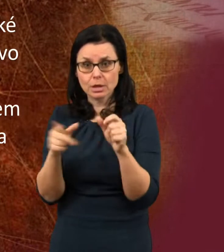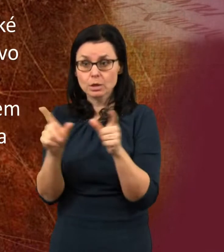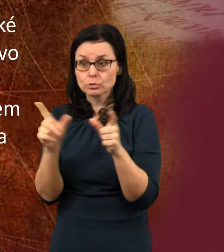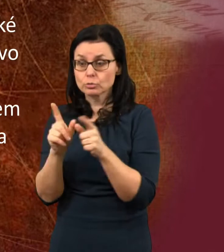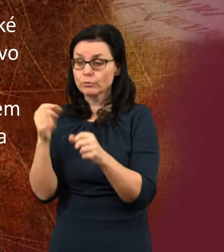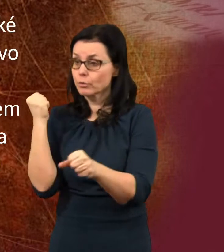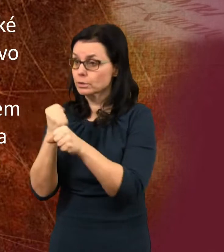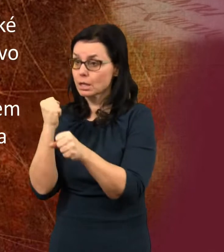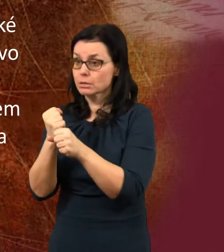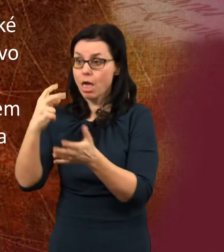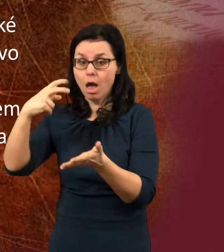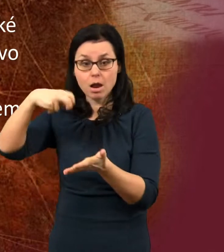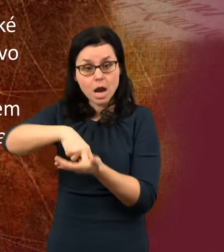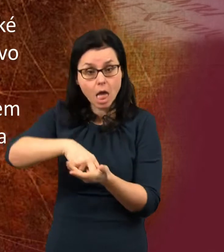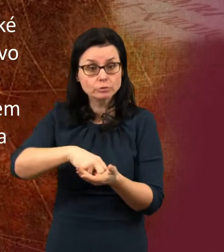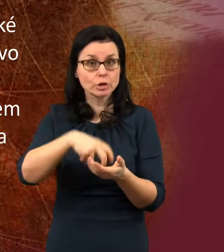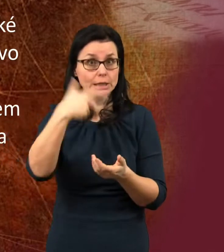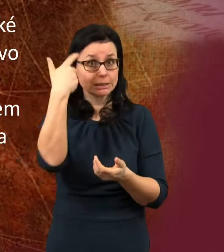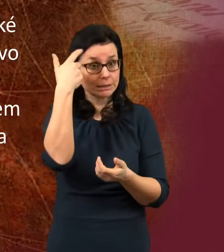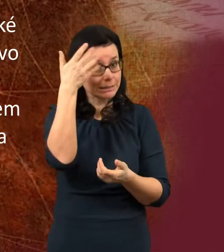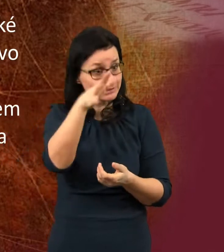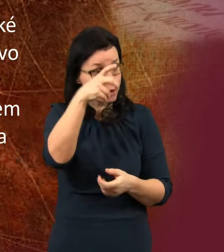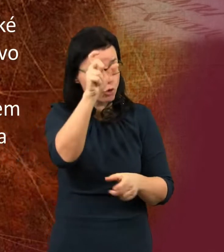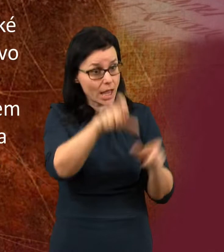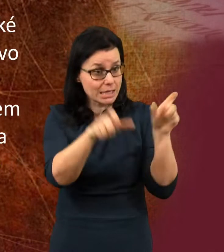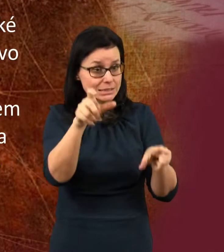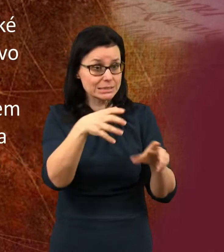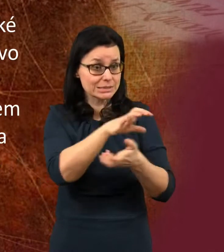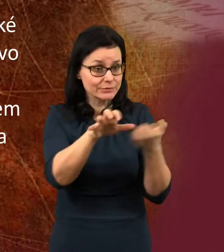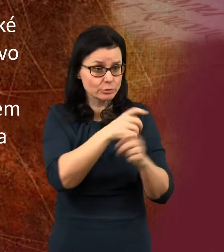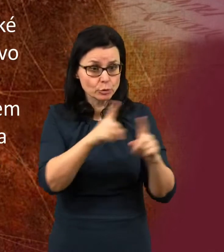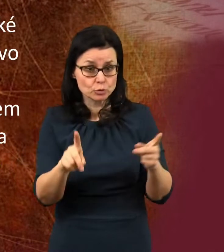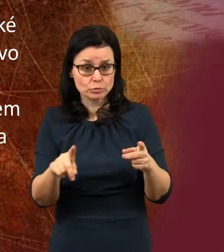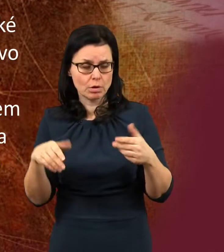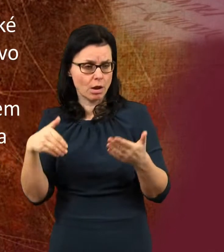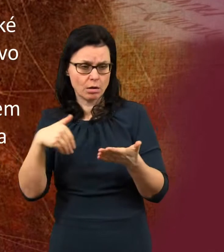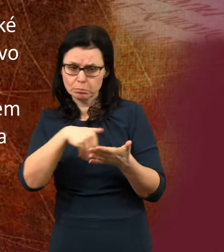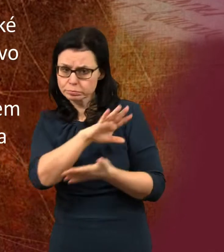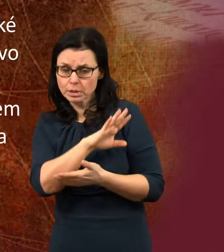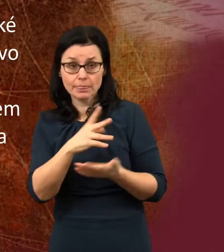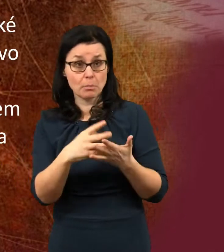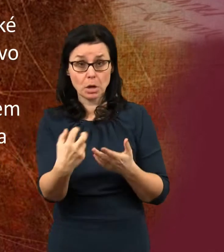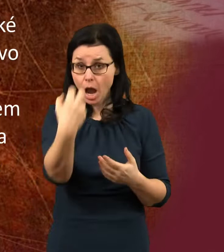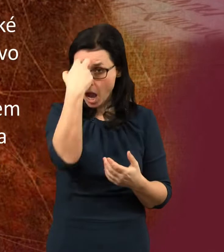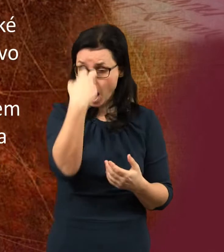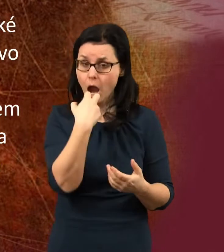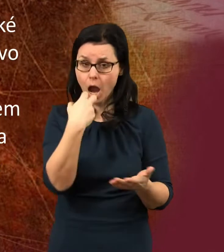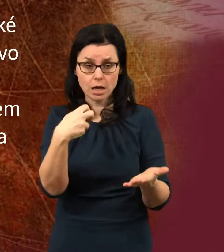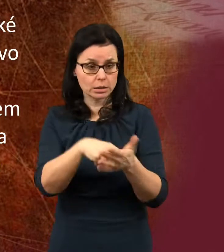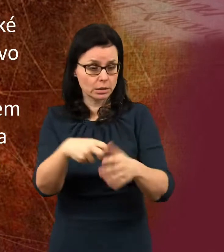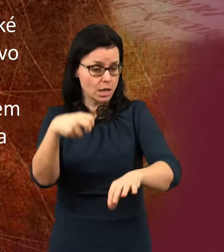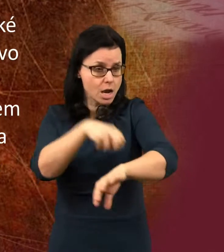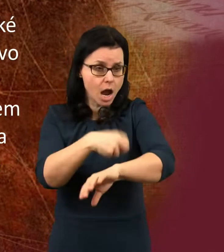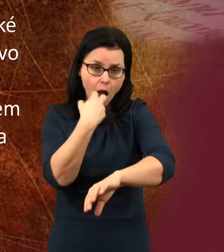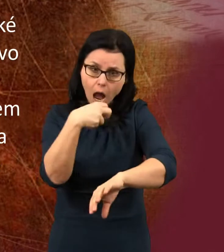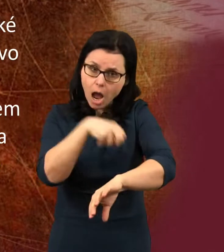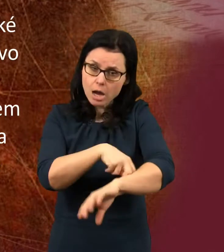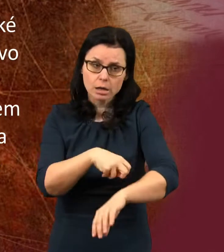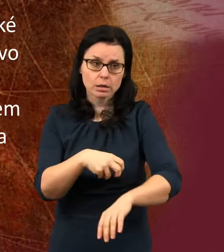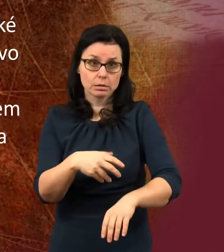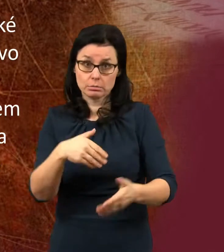zdravou šelmou ani před jejím obrazem a nepřijali její znamení na čelo ani na ruku.